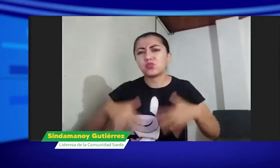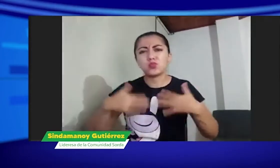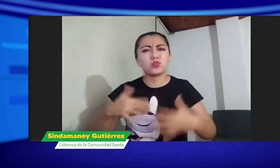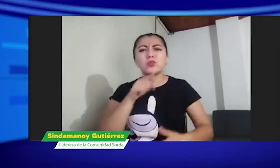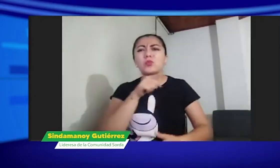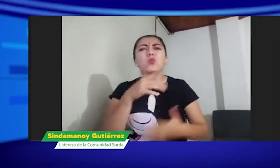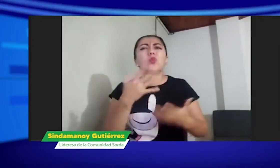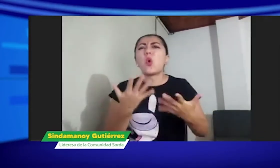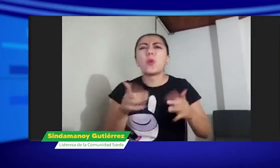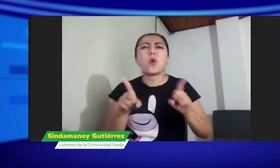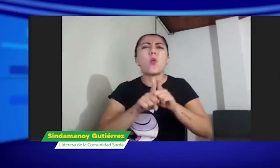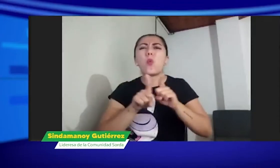universal.